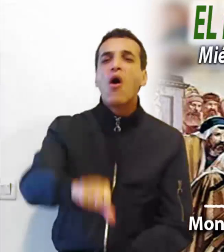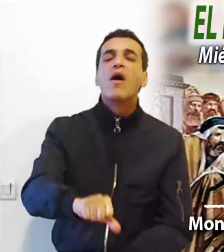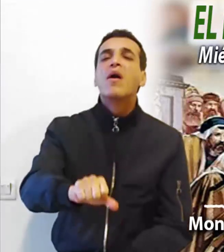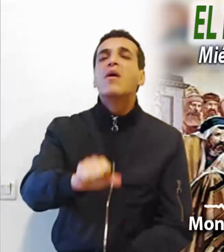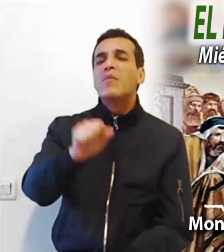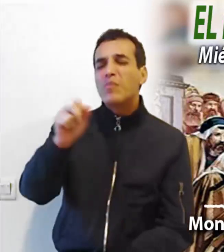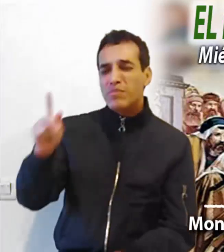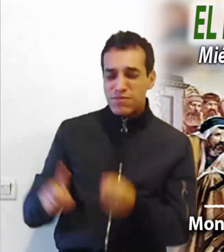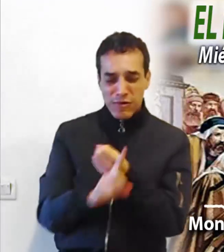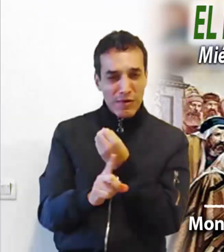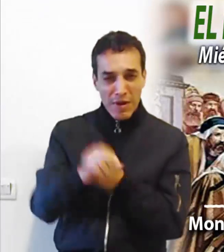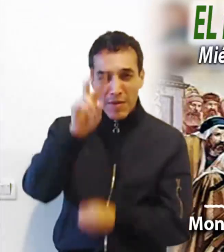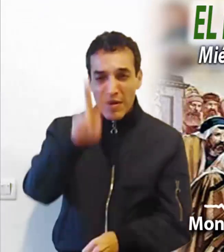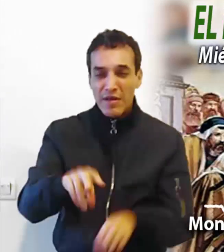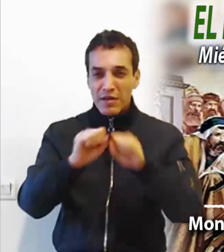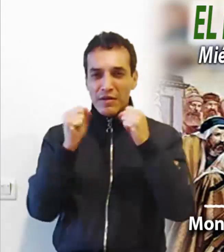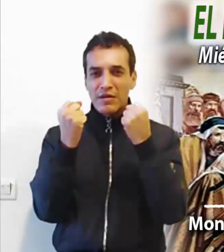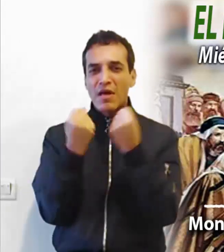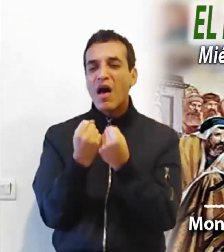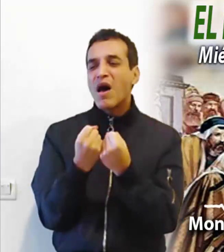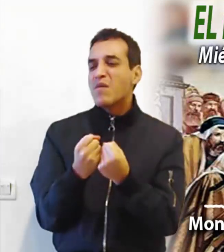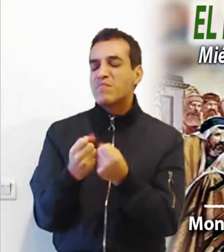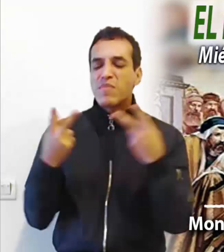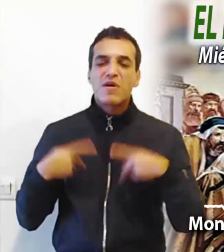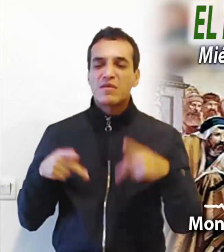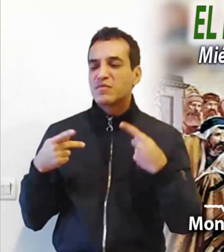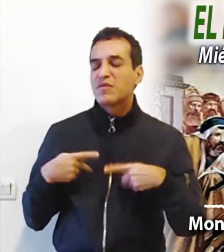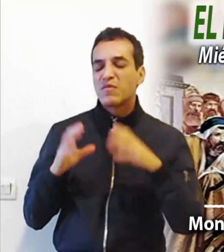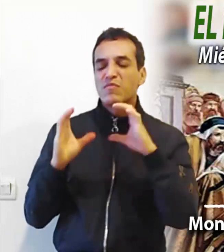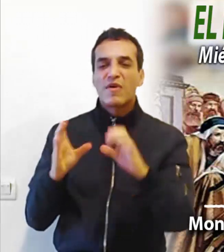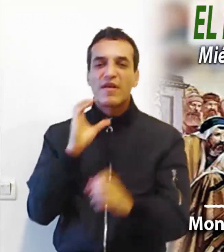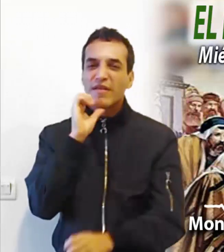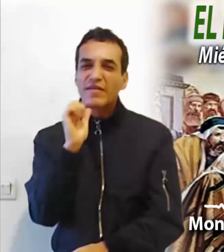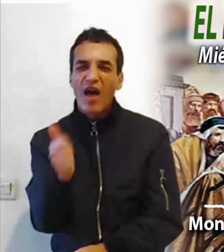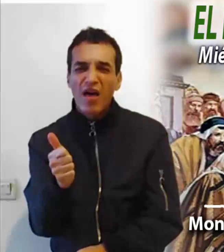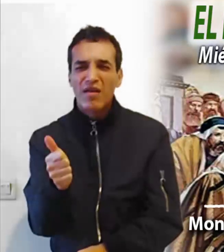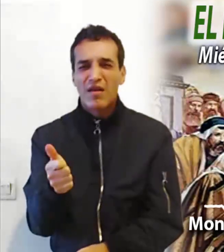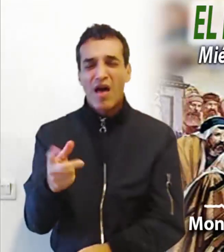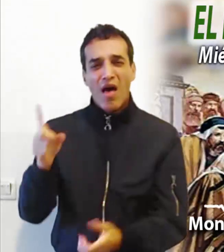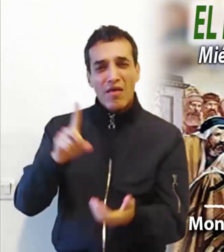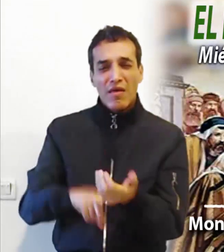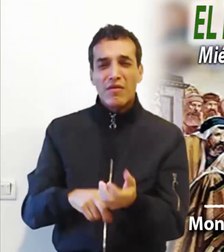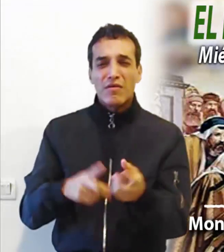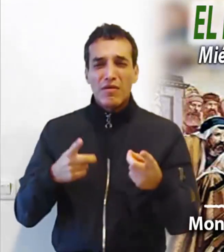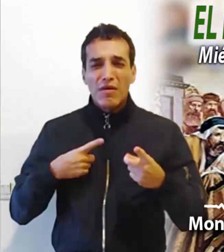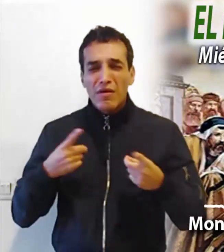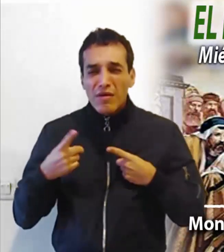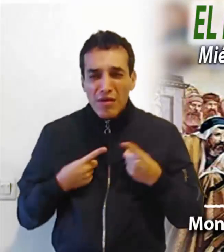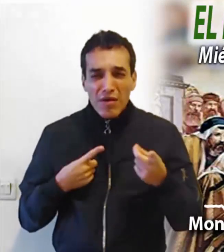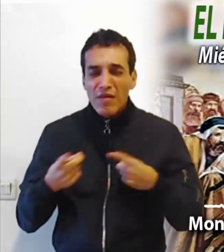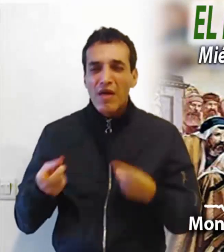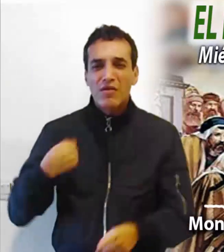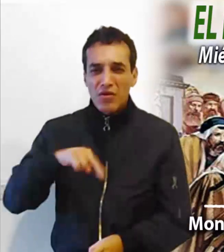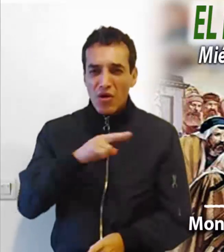el desprecio a la persona y el descuido de la dignidad humana. Se nos olvida la